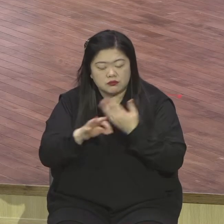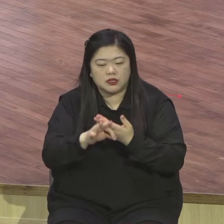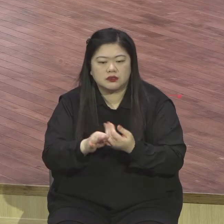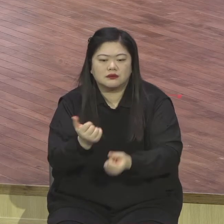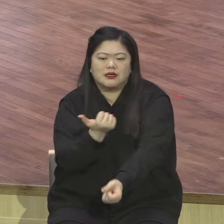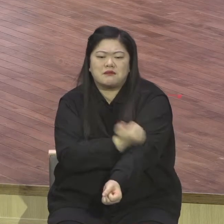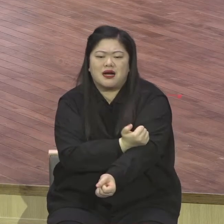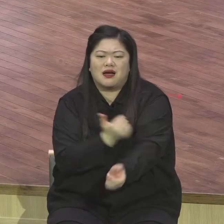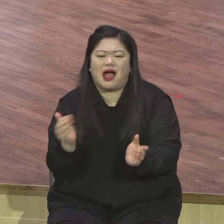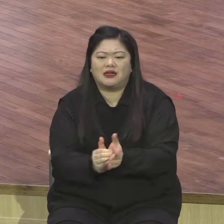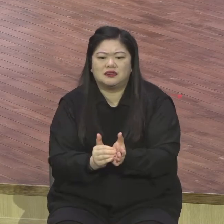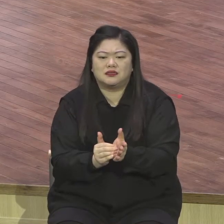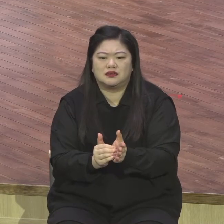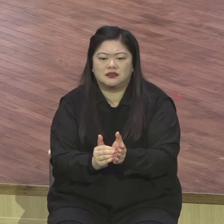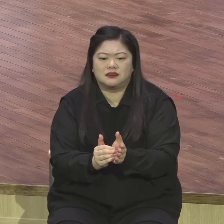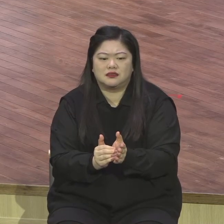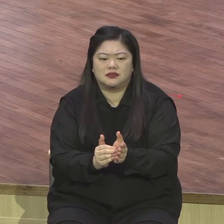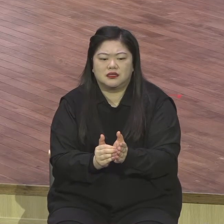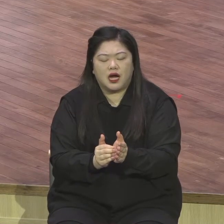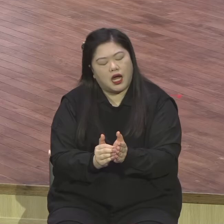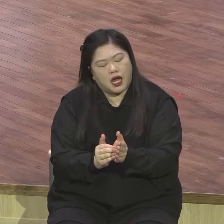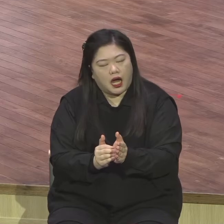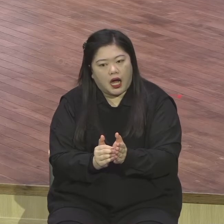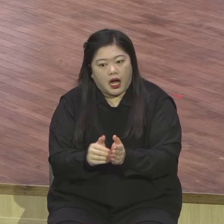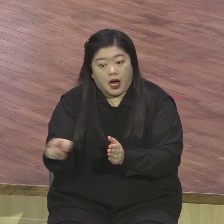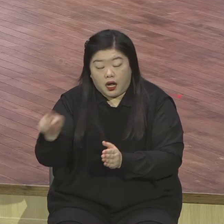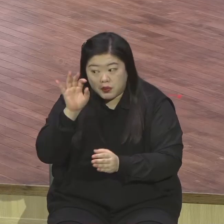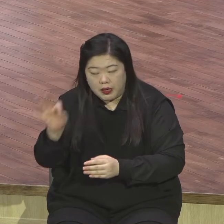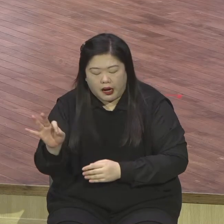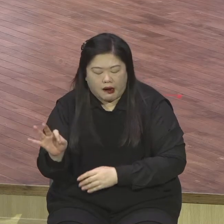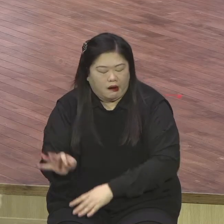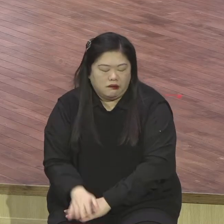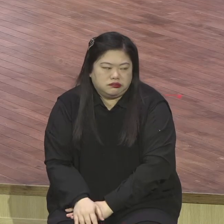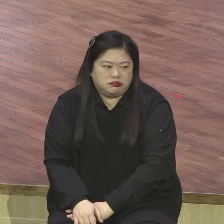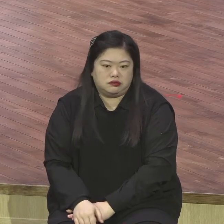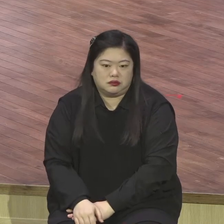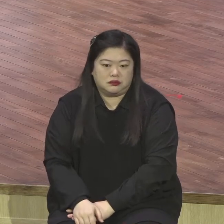우리나라는 잘 사는 거예요. 그래도 길거리에 부딪힐 정도는 없잖아요.